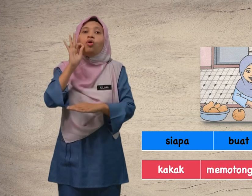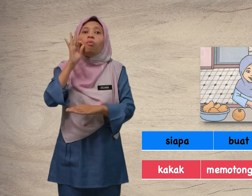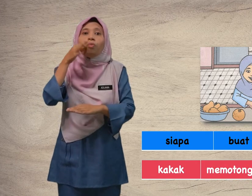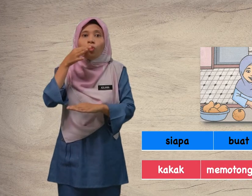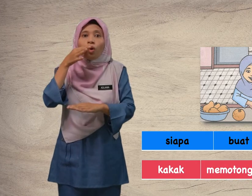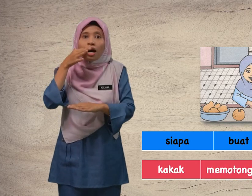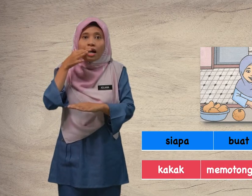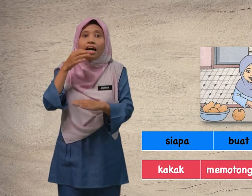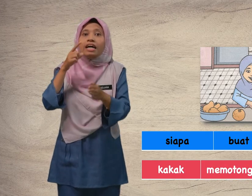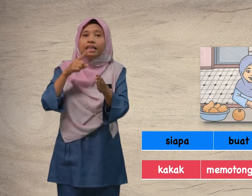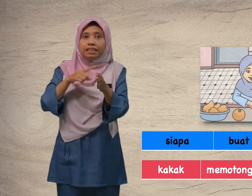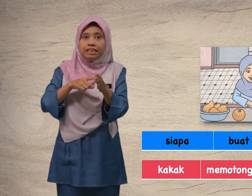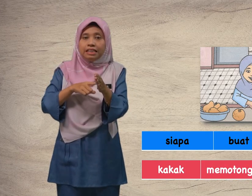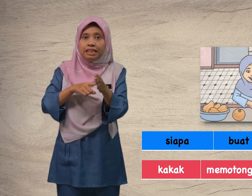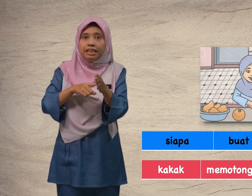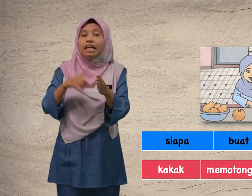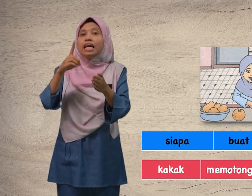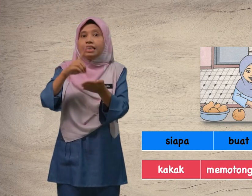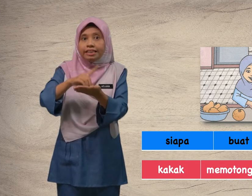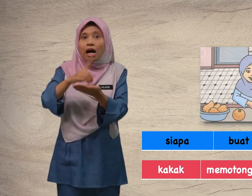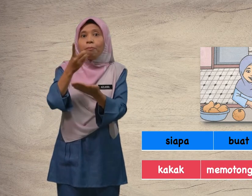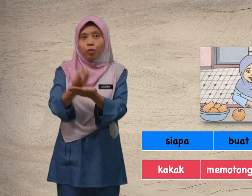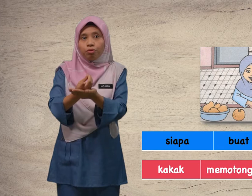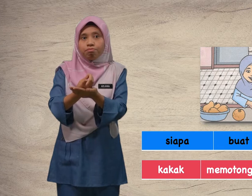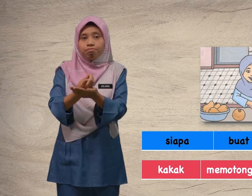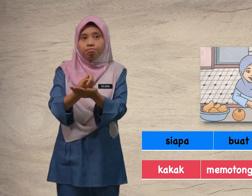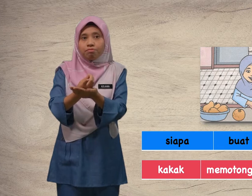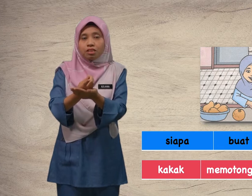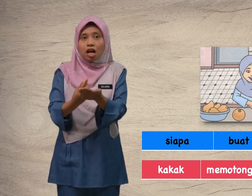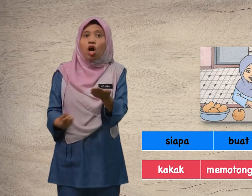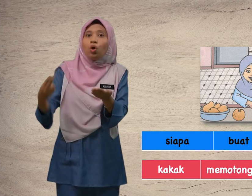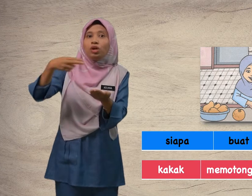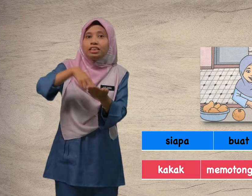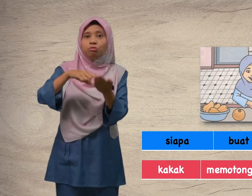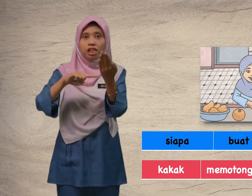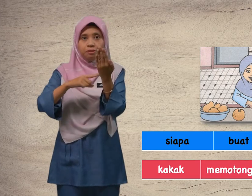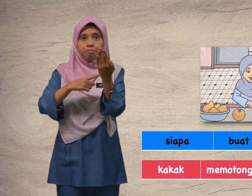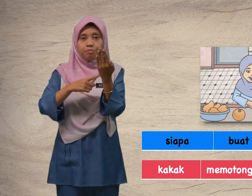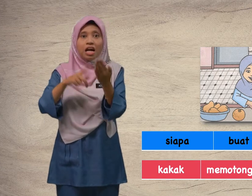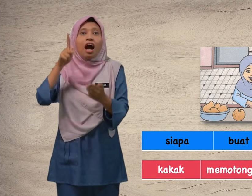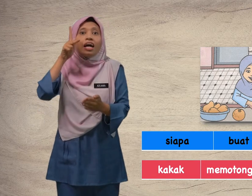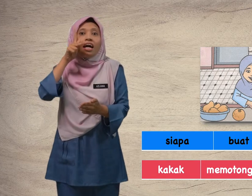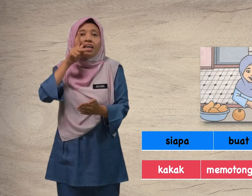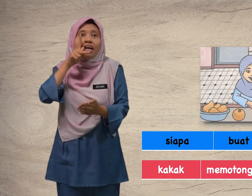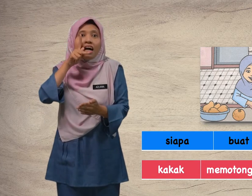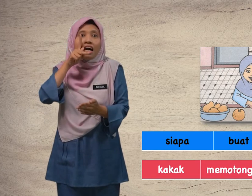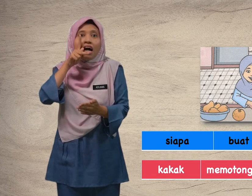buah di, dapur. Ulang semula. Kakak